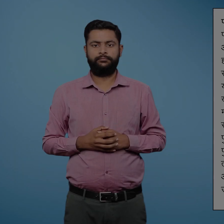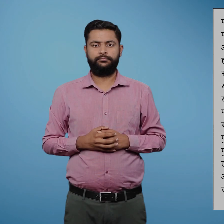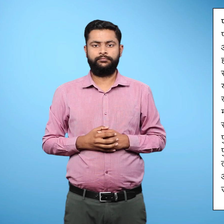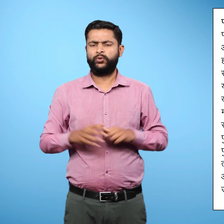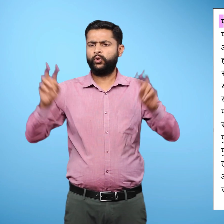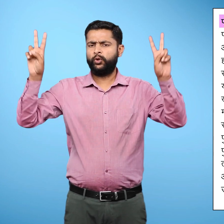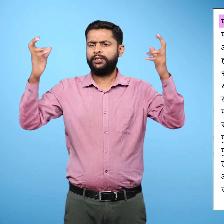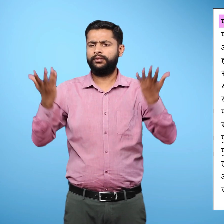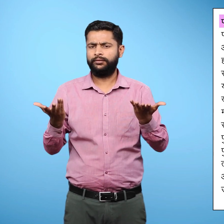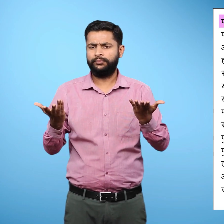पठार